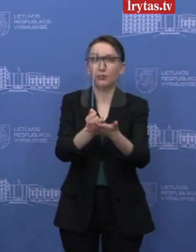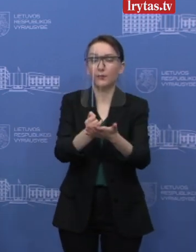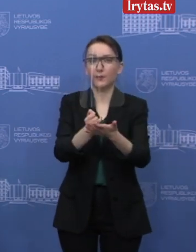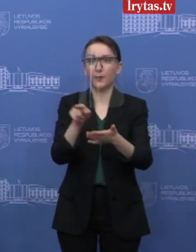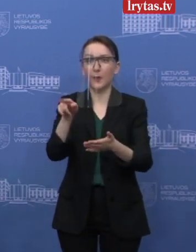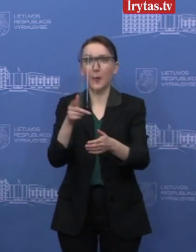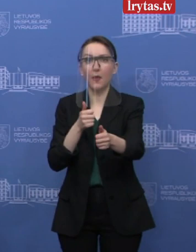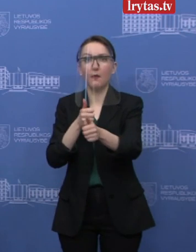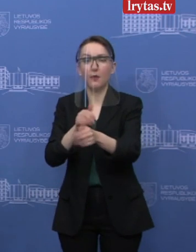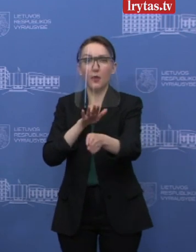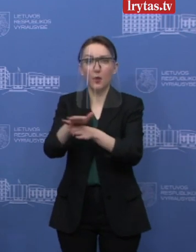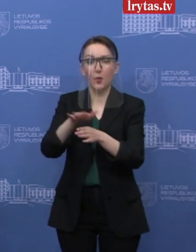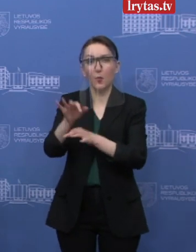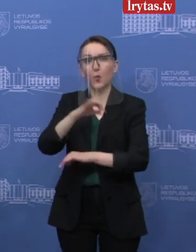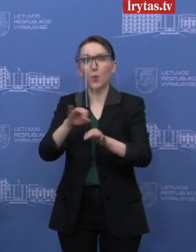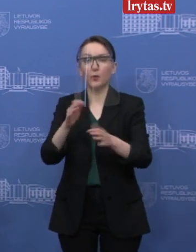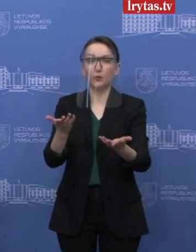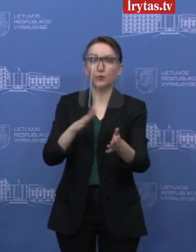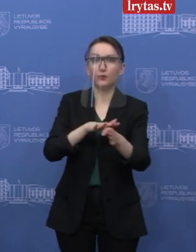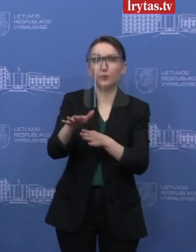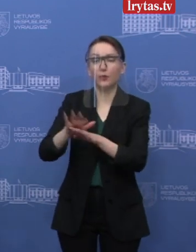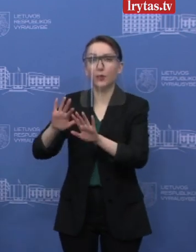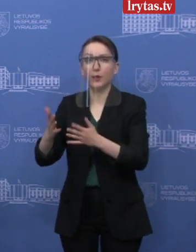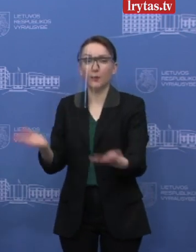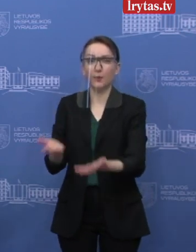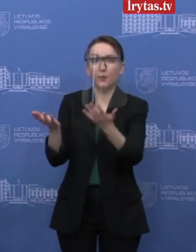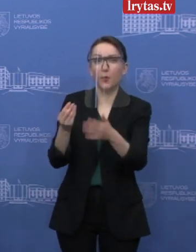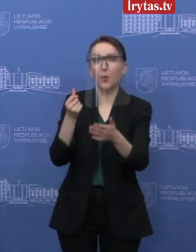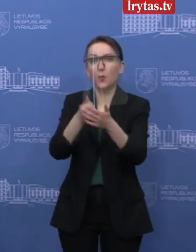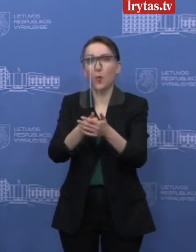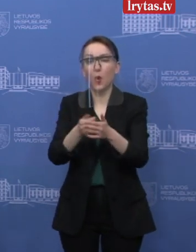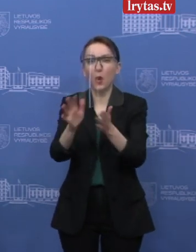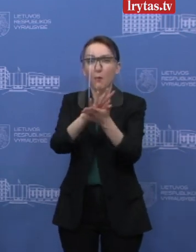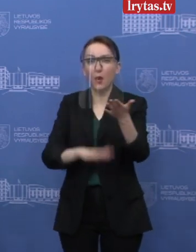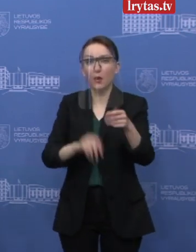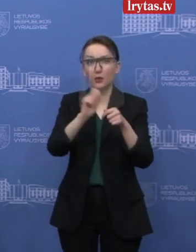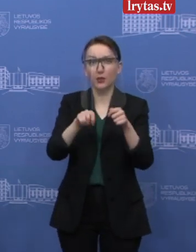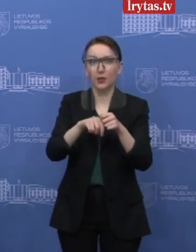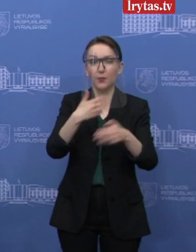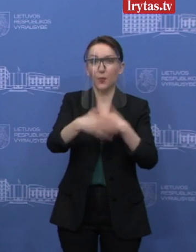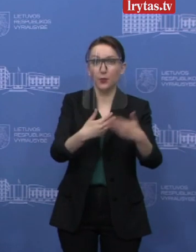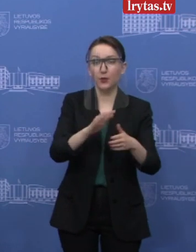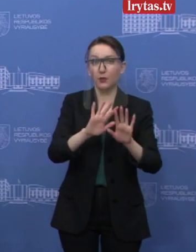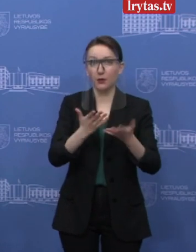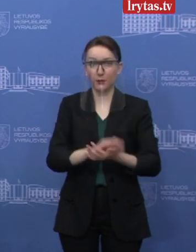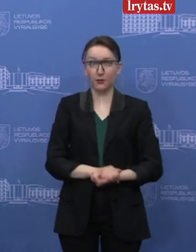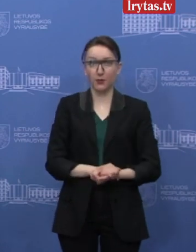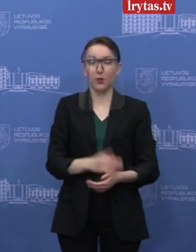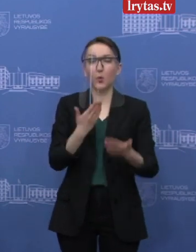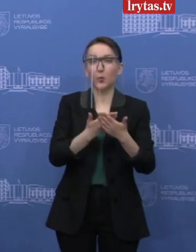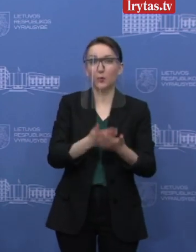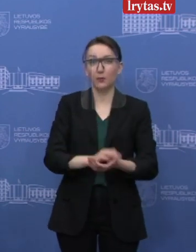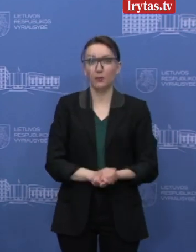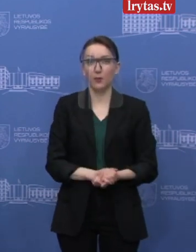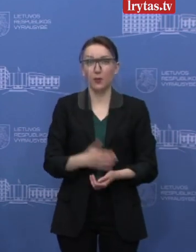vykdytojams įgyvendinti projektus, ypatingai spartname jų mokėjimo prašymų tikrinimo procesą. Ir tai darome dėl